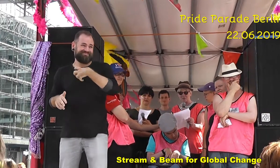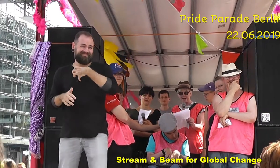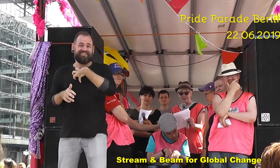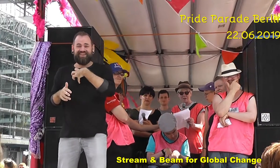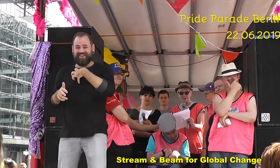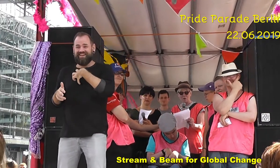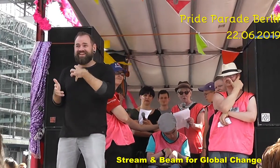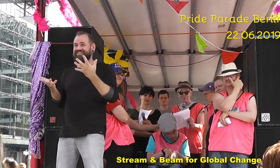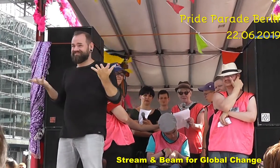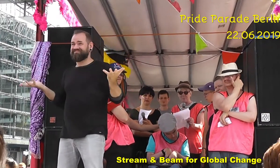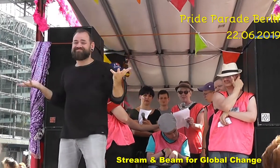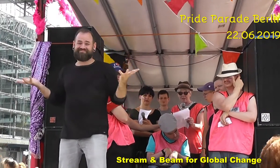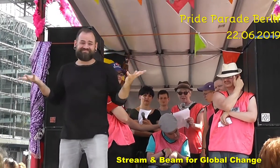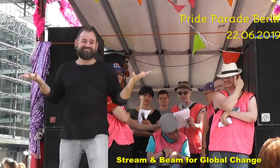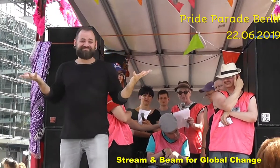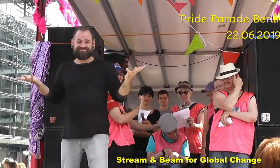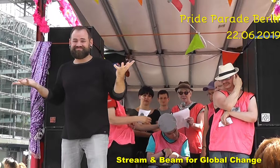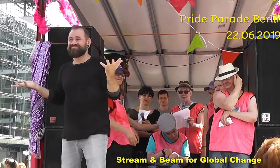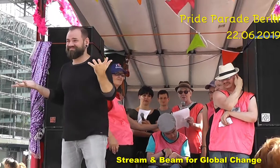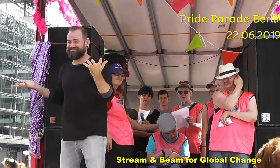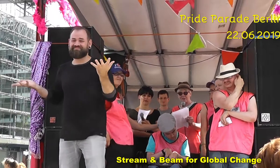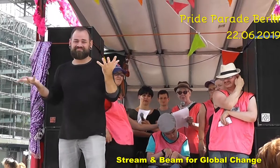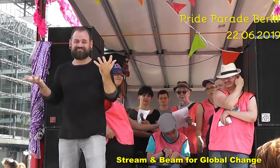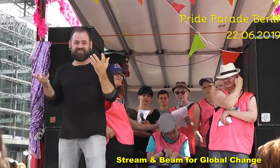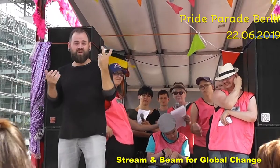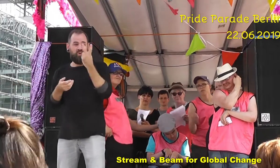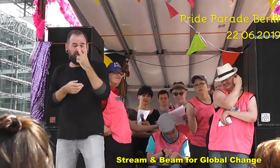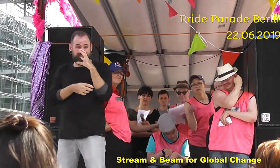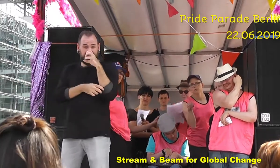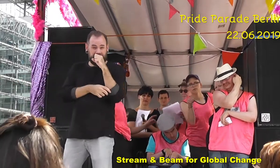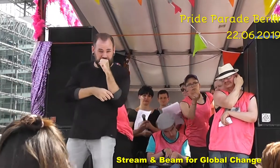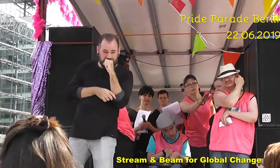Krankheit zu zeigen und wann es besser ist, sie zu verstecken.